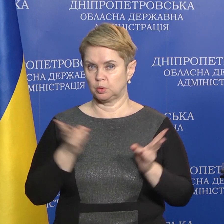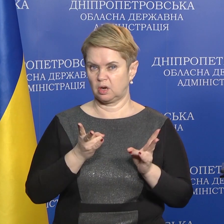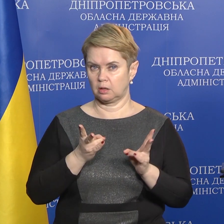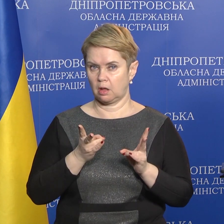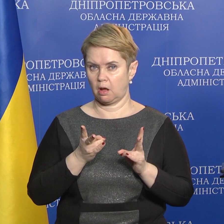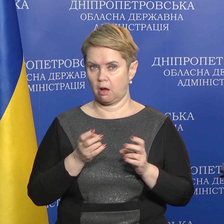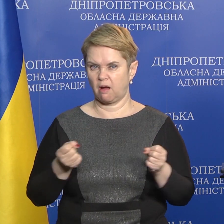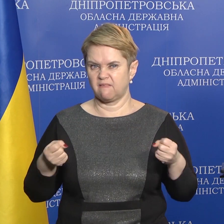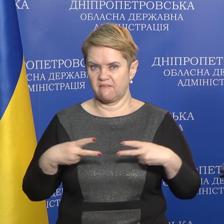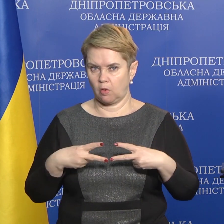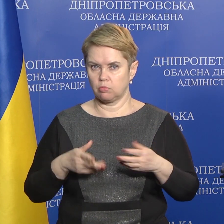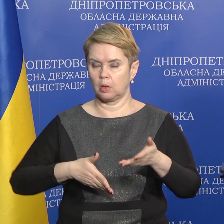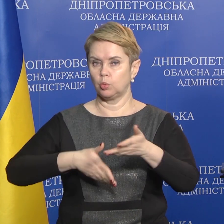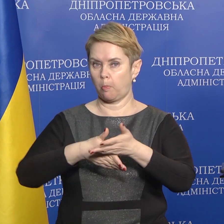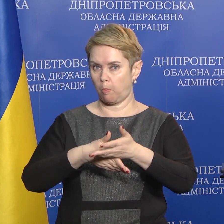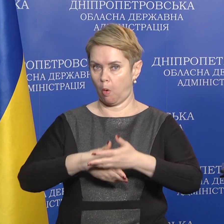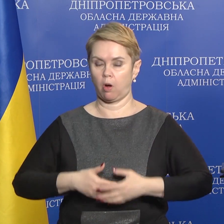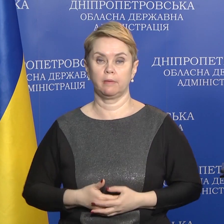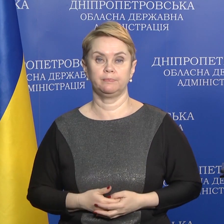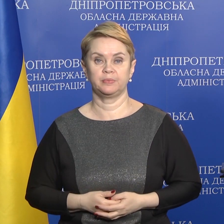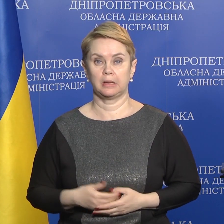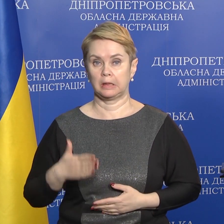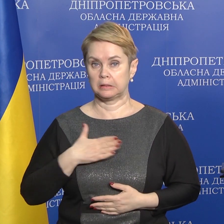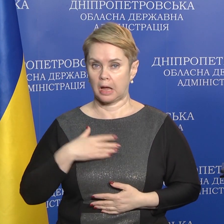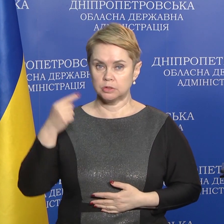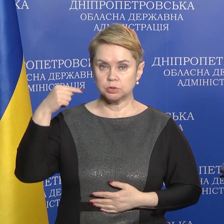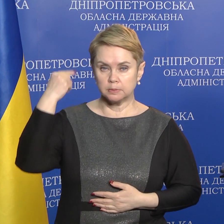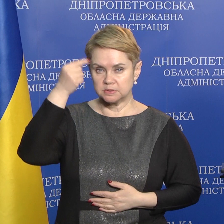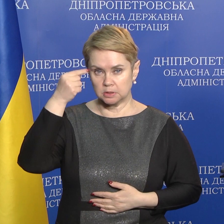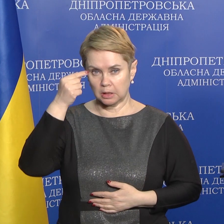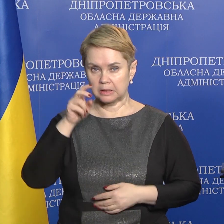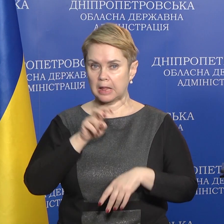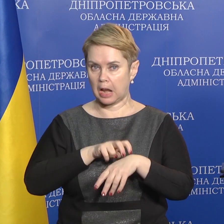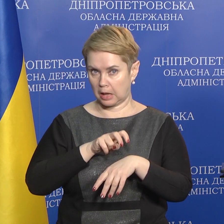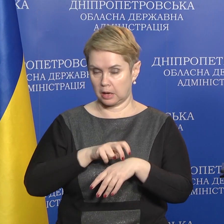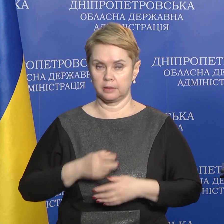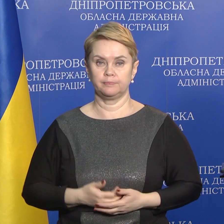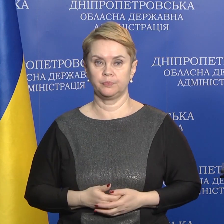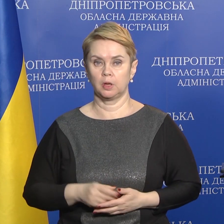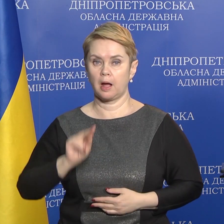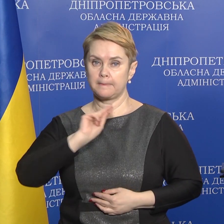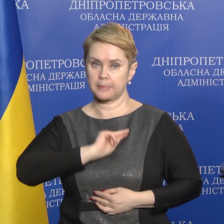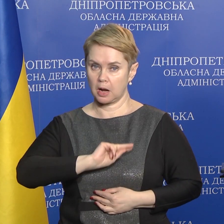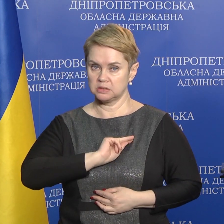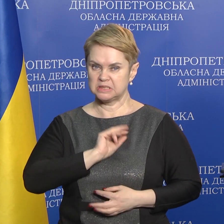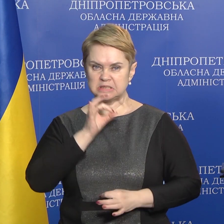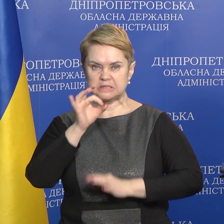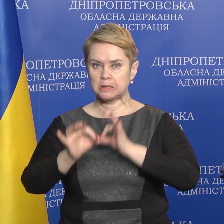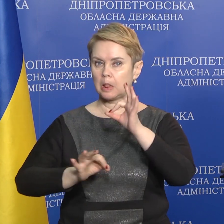кваліфікована допомога, наші психологи та лікарі працюють